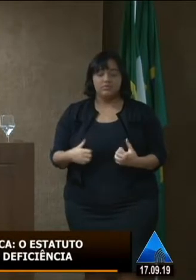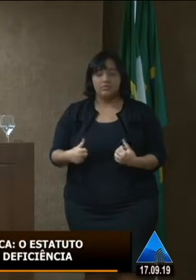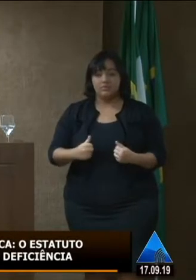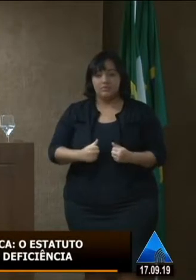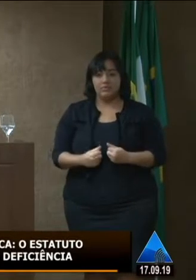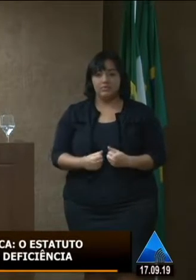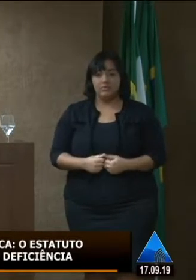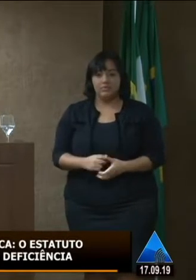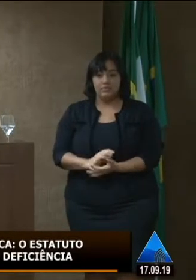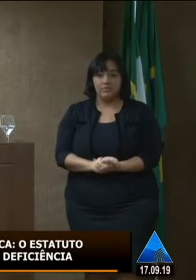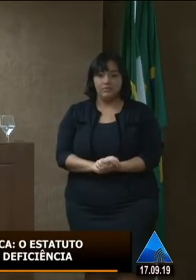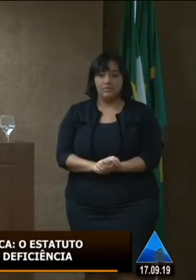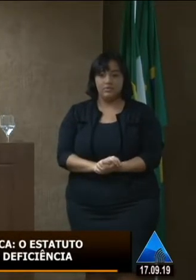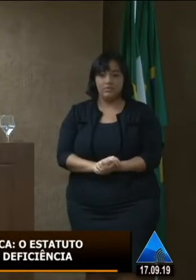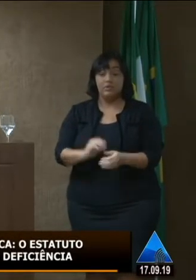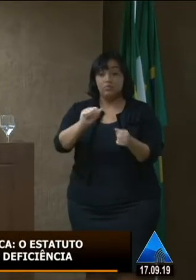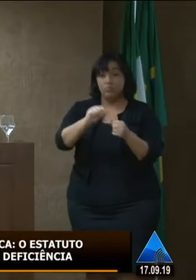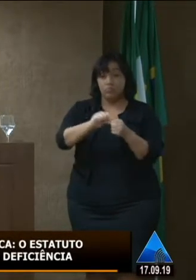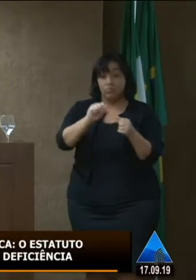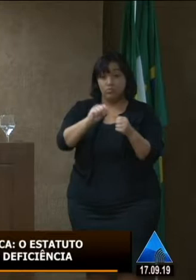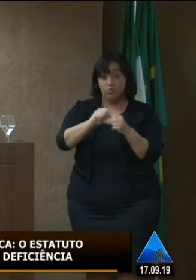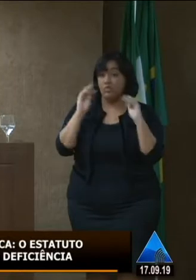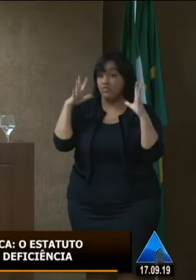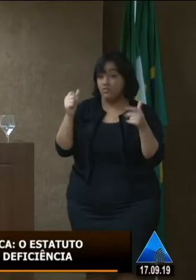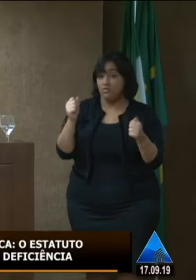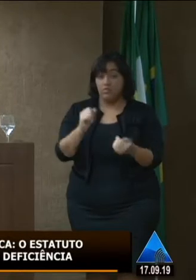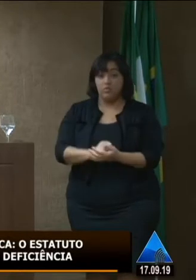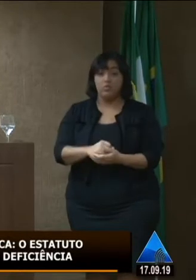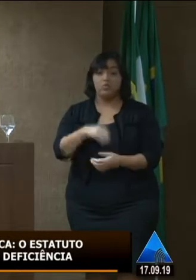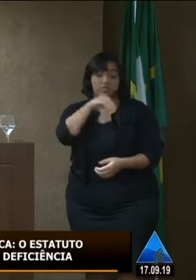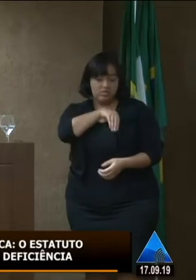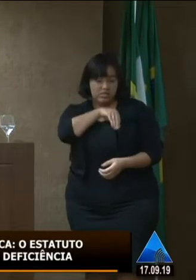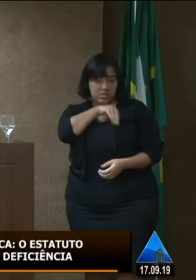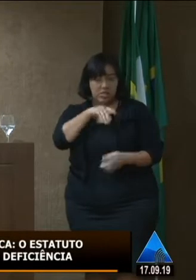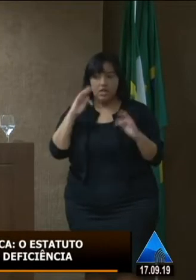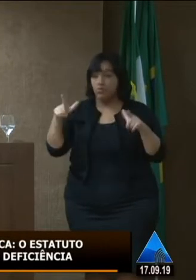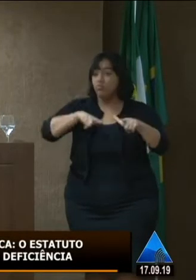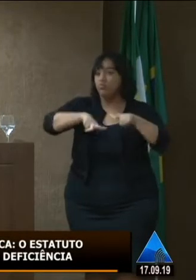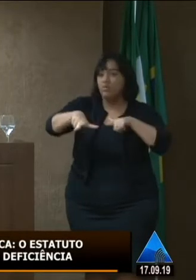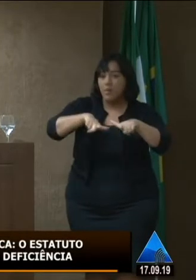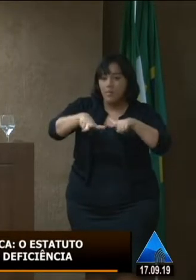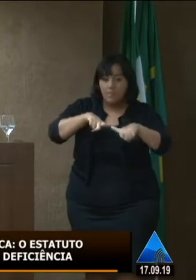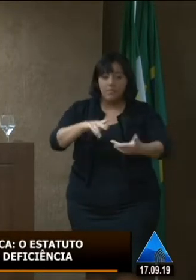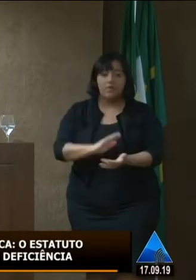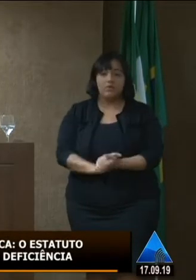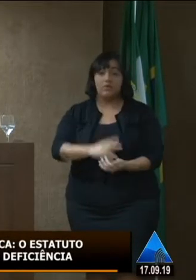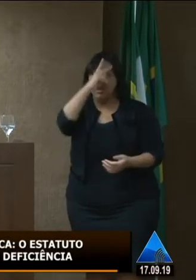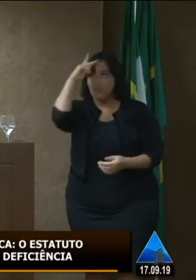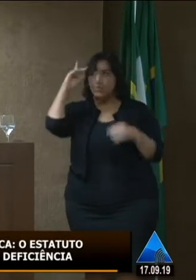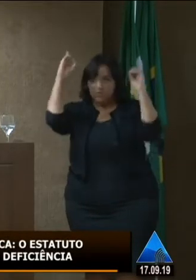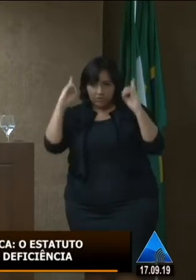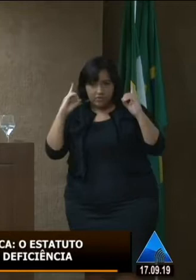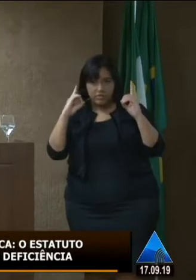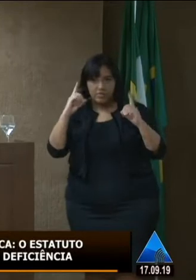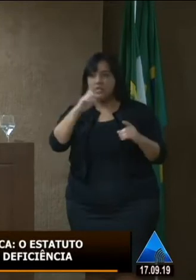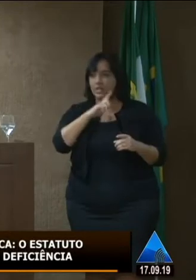autonomia de poder ir para o seu trabalho receber o seu dinheiro no final de mês trabalhando porque a pessoa com deficiência ele é capaz